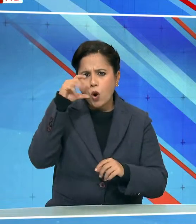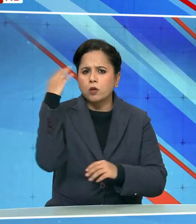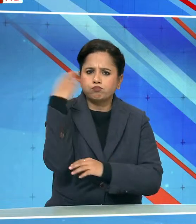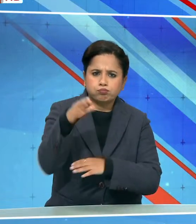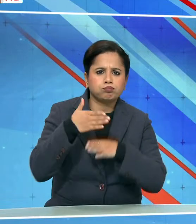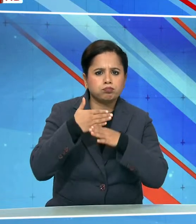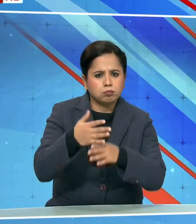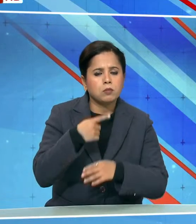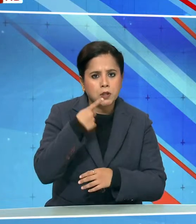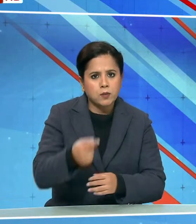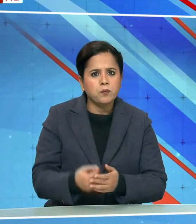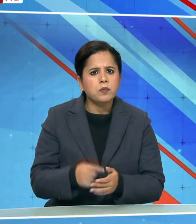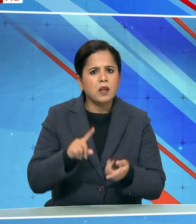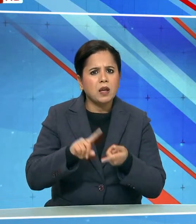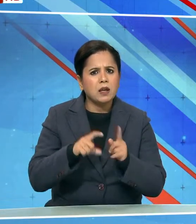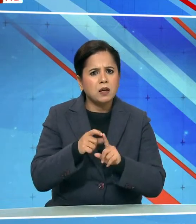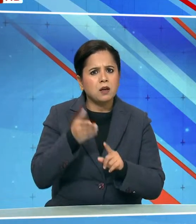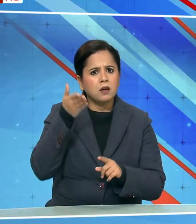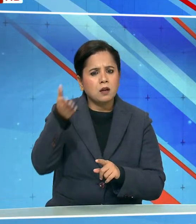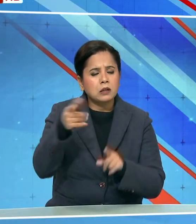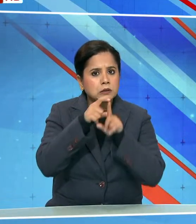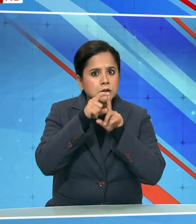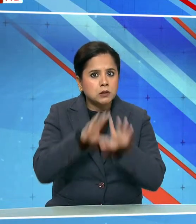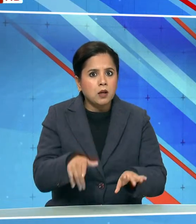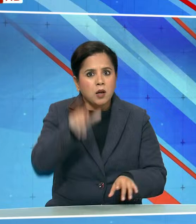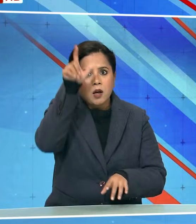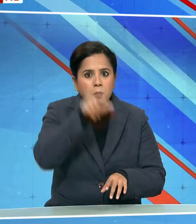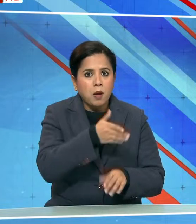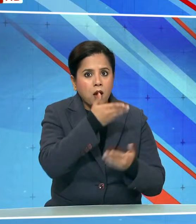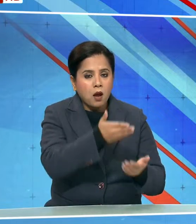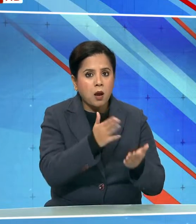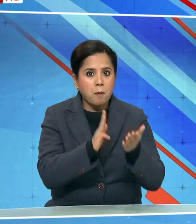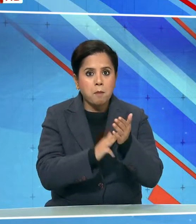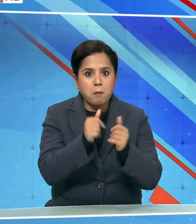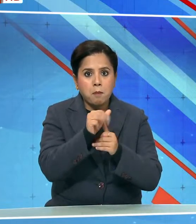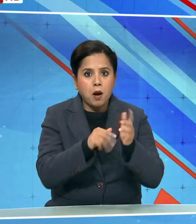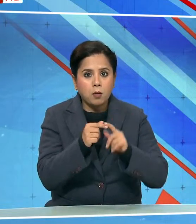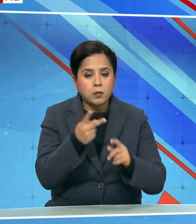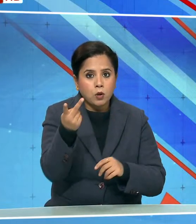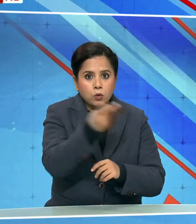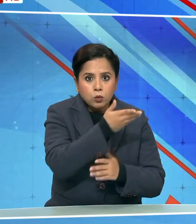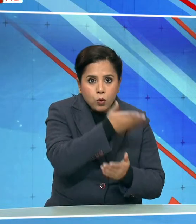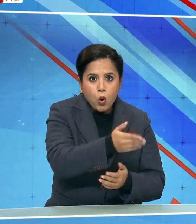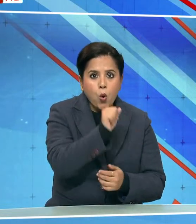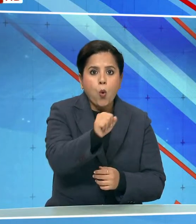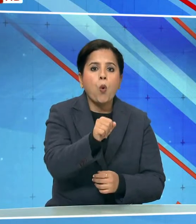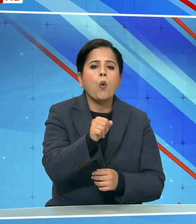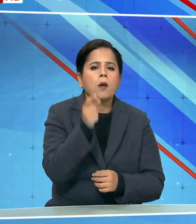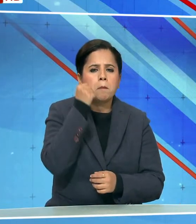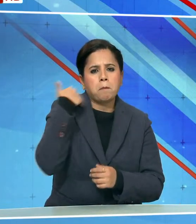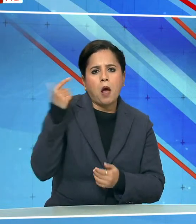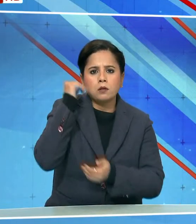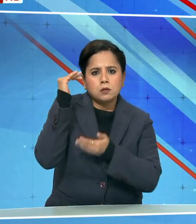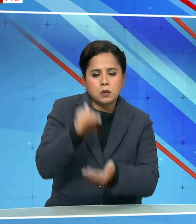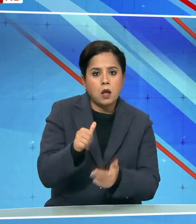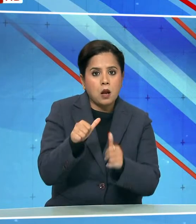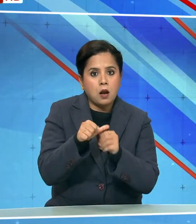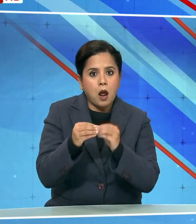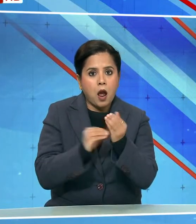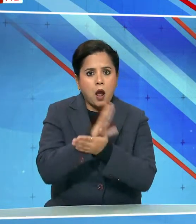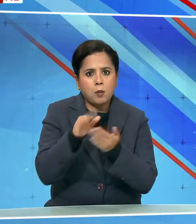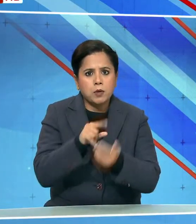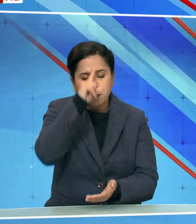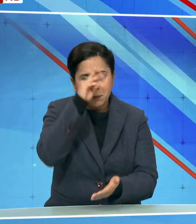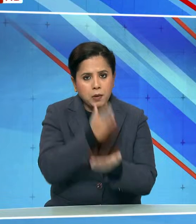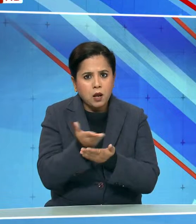के हुए लिखा है कि एडी ने खतरनाक अपराधी और ममता बनर जी और उनके भतीजे अभिशेक के भरोसे मन